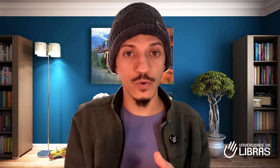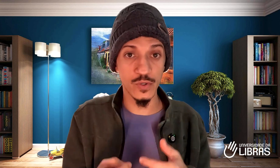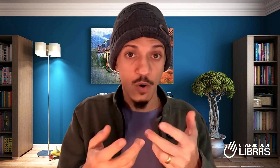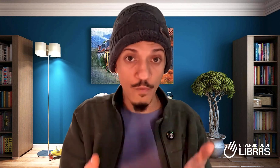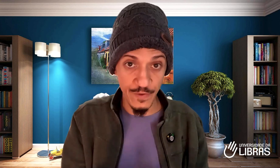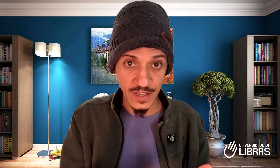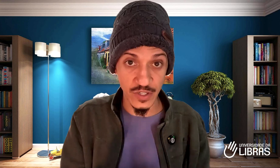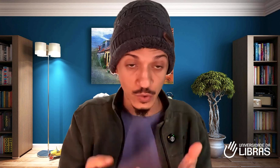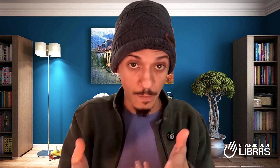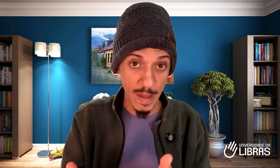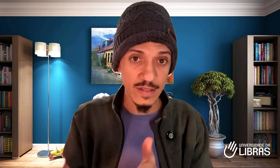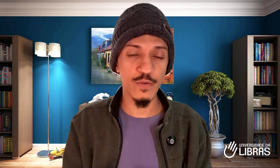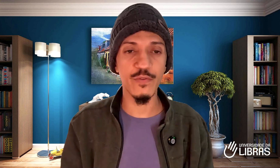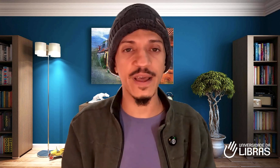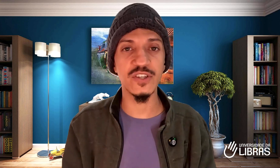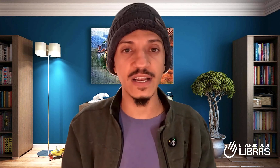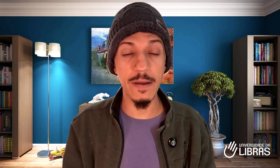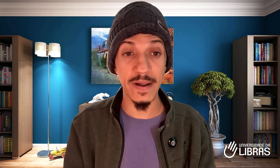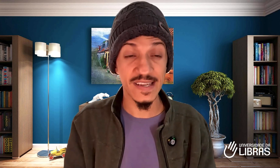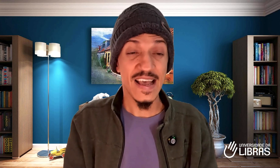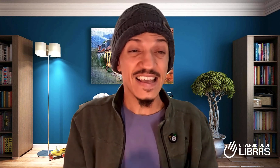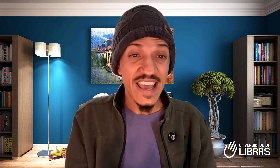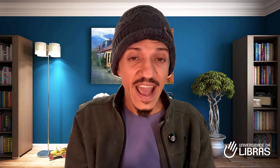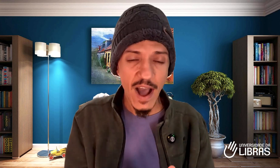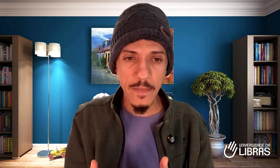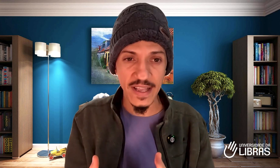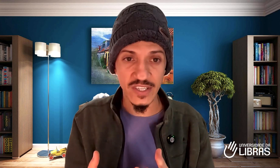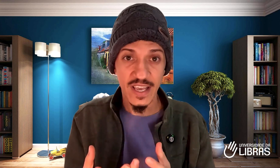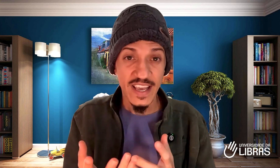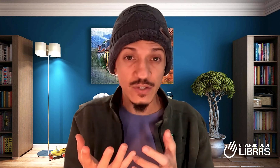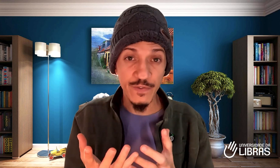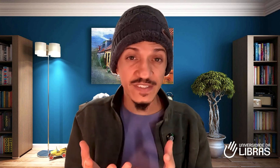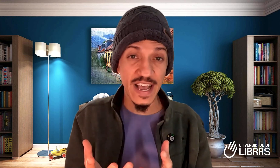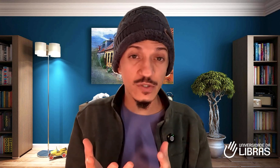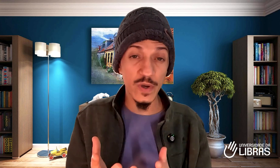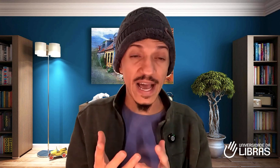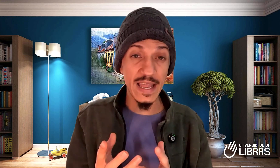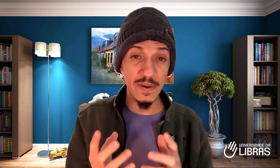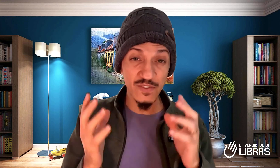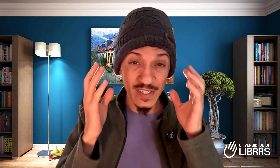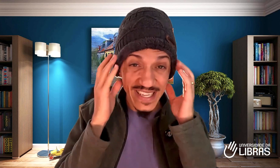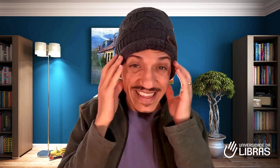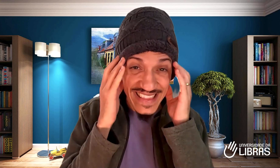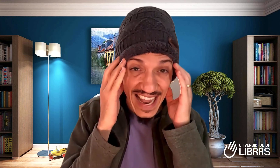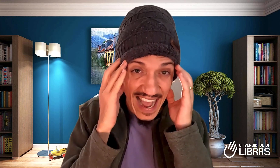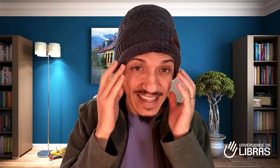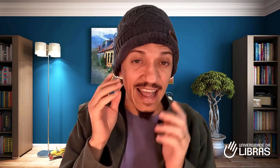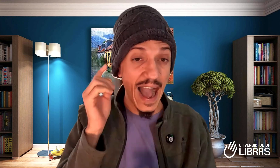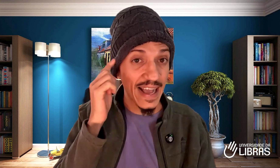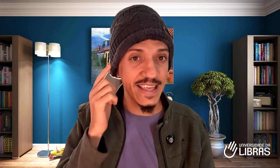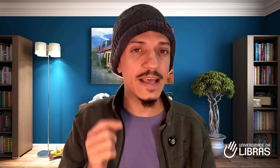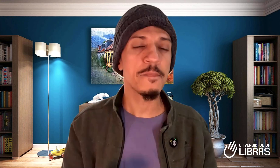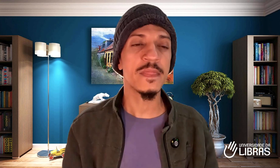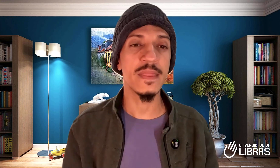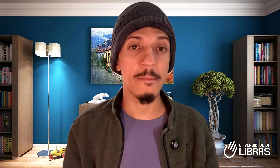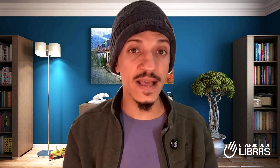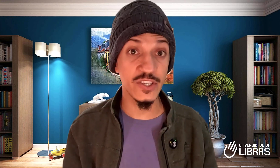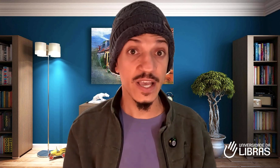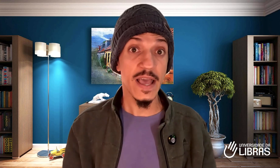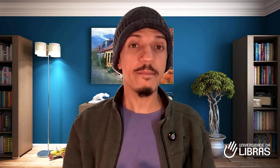ouvintes do método fluente em Libras, que realmente isso fizesse com que a Libras fosse talhada aqui na mente, e mais